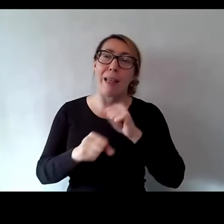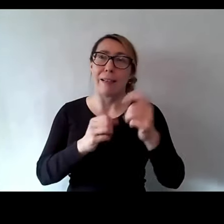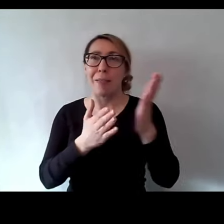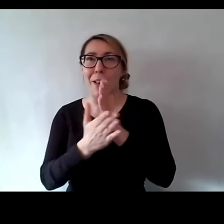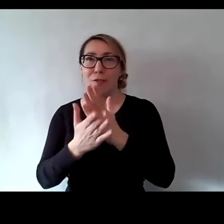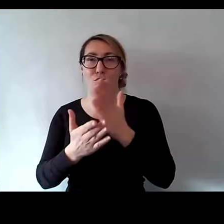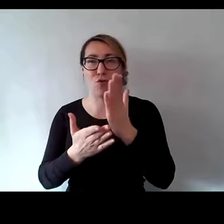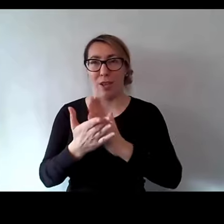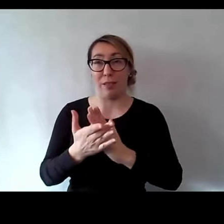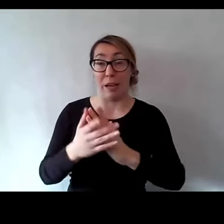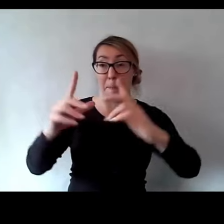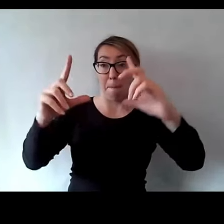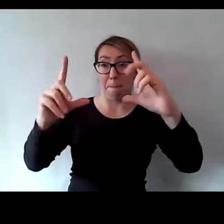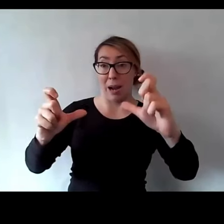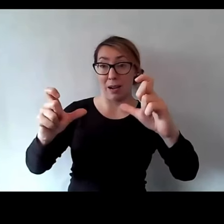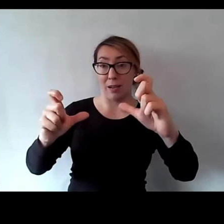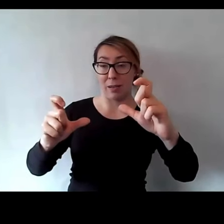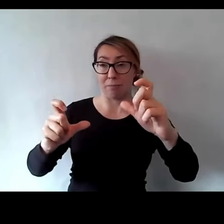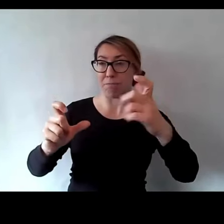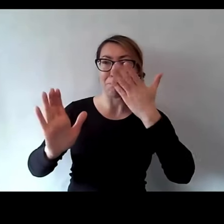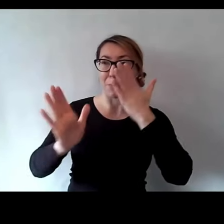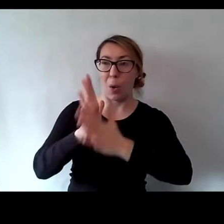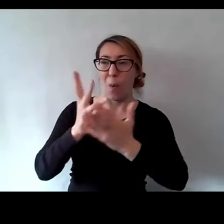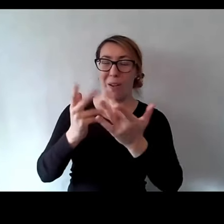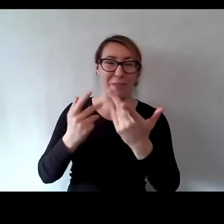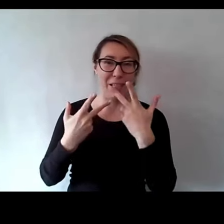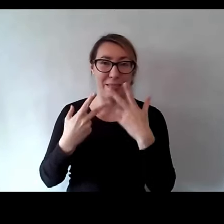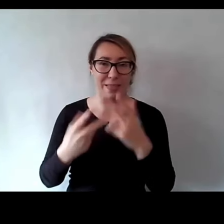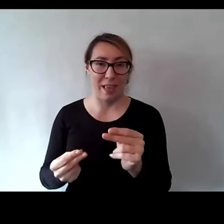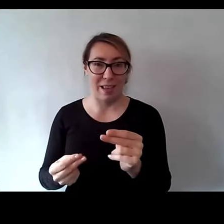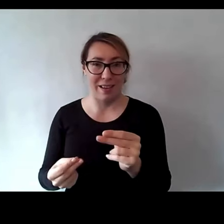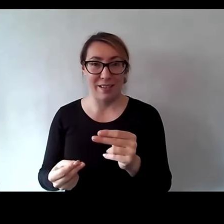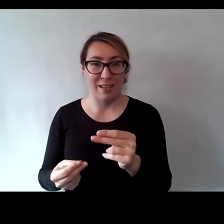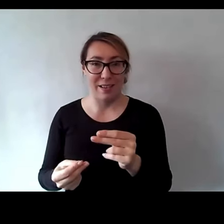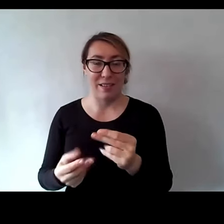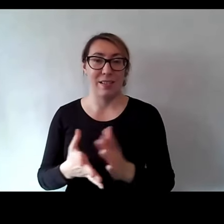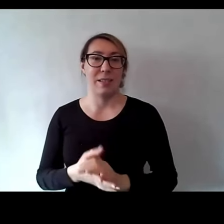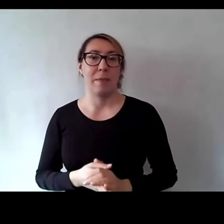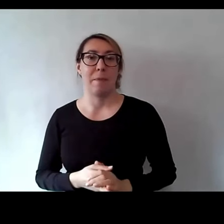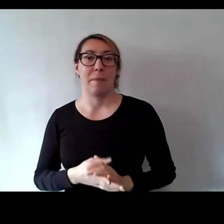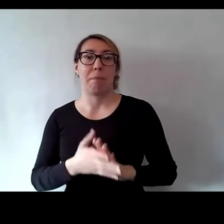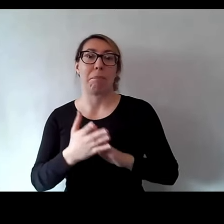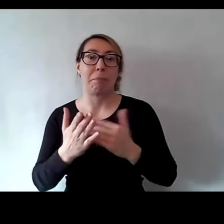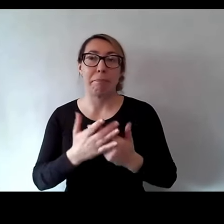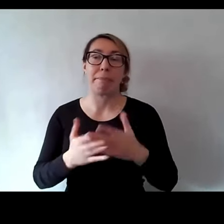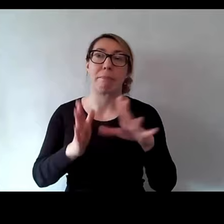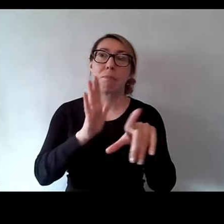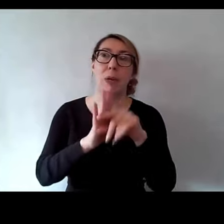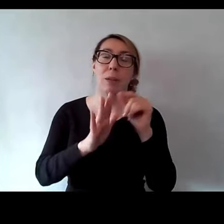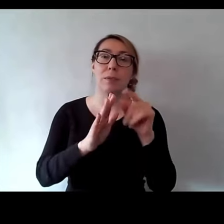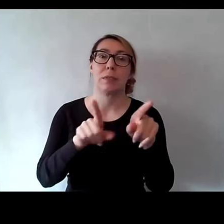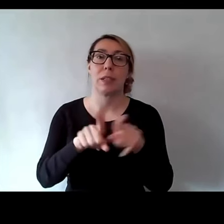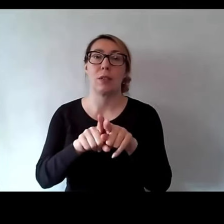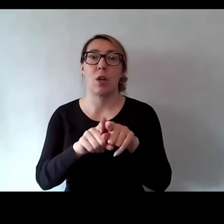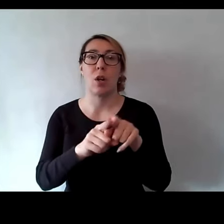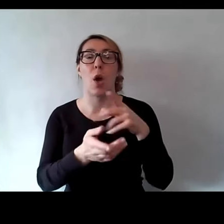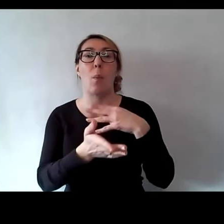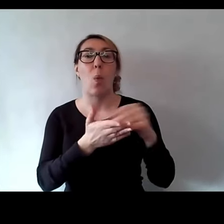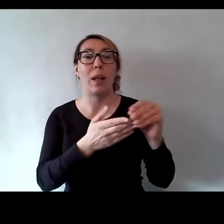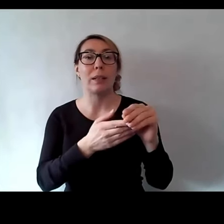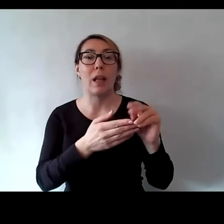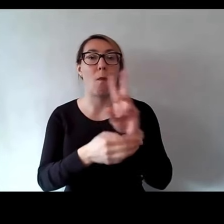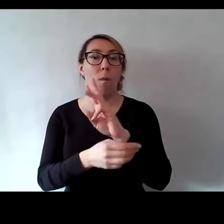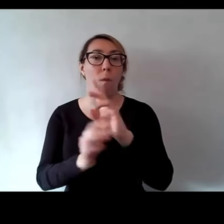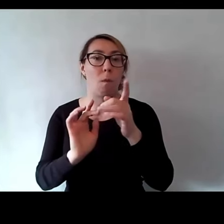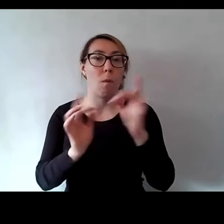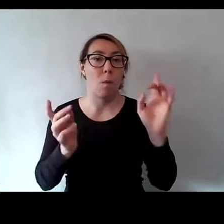w których sfotografowanie nie jest jednoznaczne, ujęcie nie jest jednoznaczne. Sposiłkowaliśmy się też płatną stroną ze zdjęciami, co